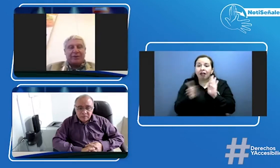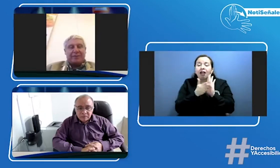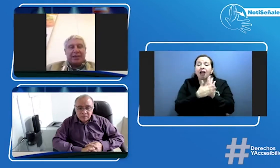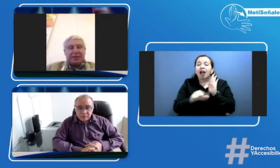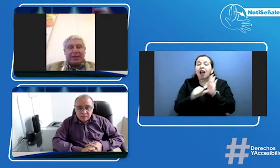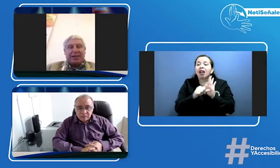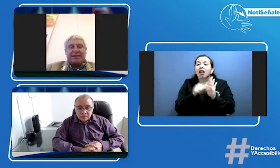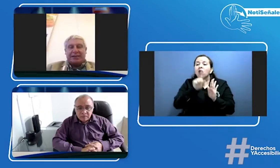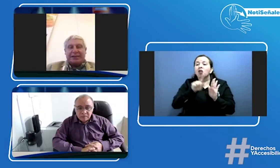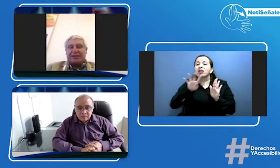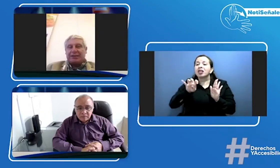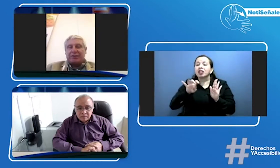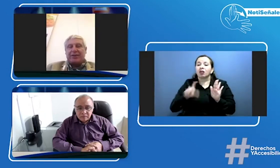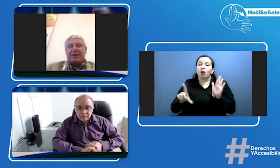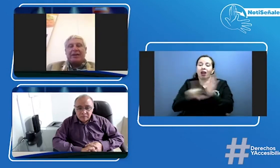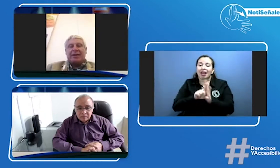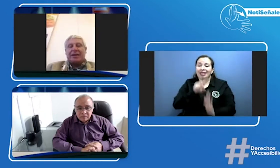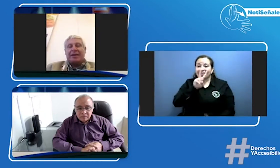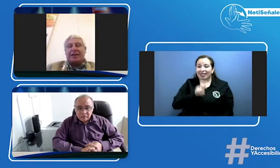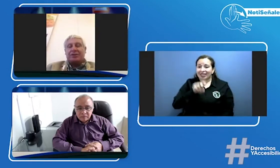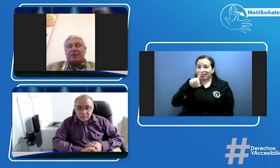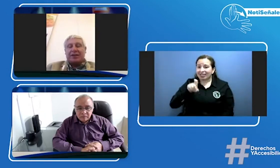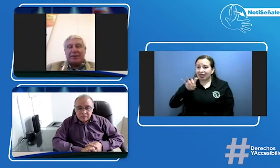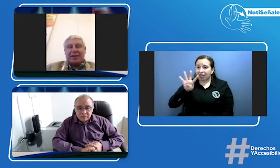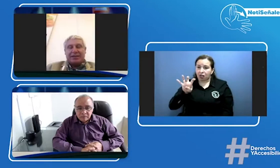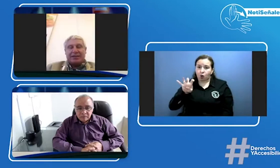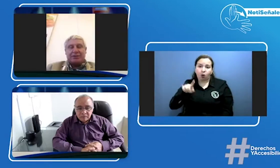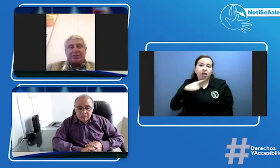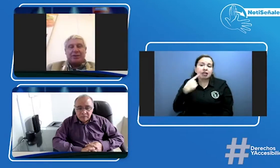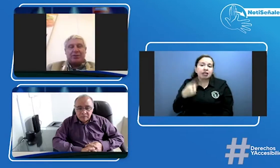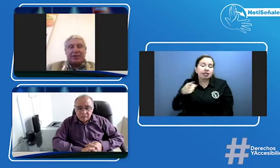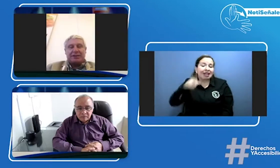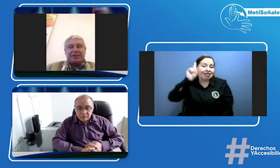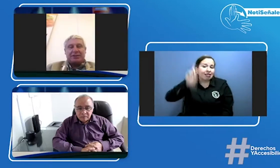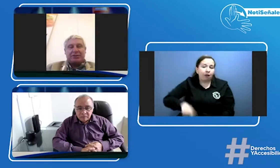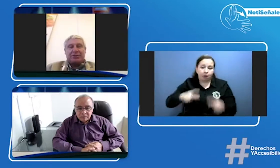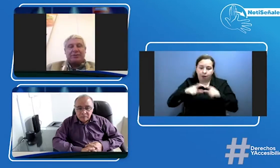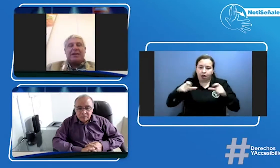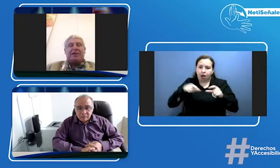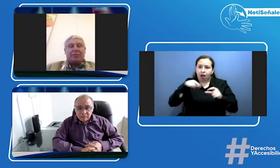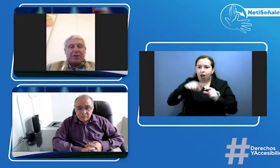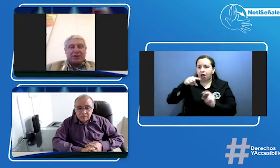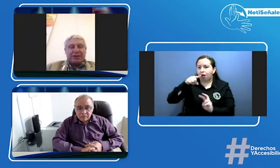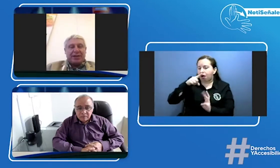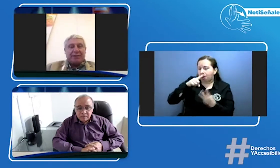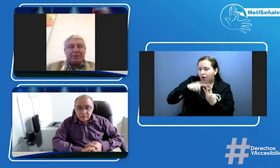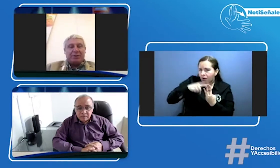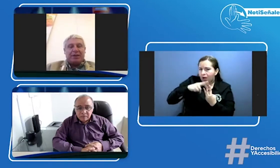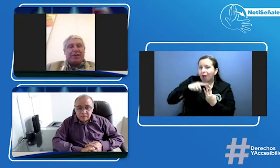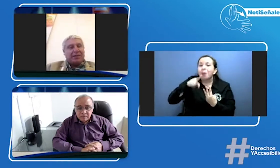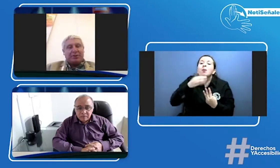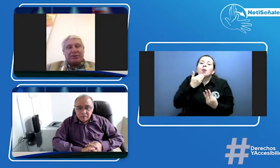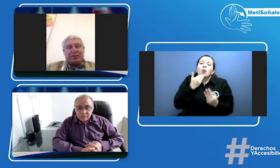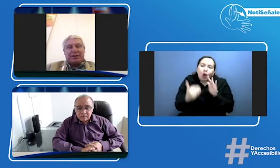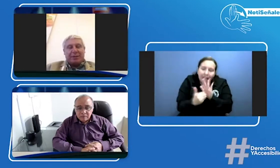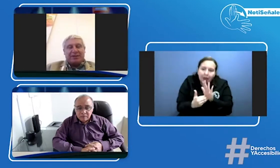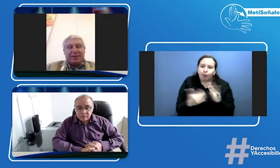de la ley siete de centinueve sobre el tema de requisitos para obtener licencia de conducción por eso es el ejemplo y por eso seguramente ha pasado